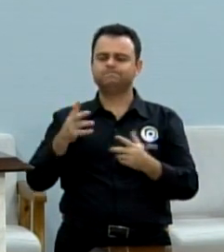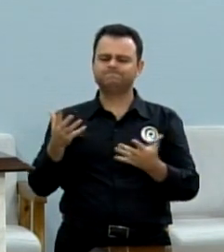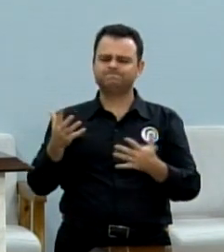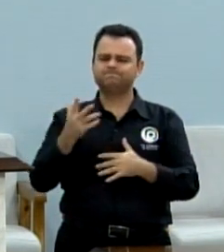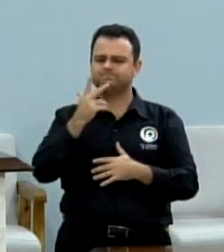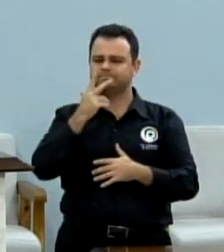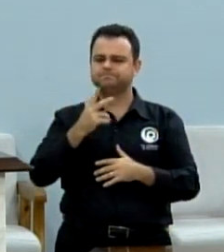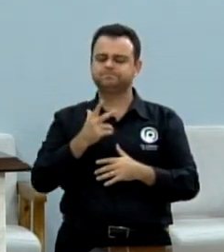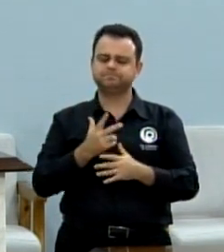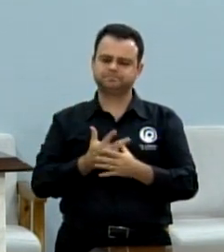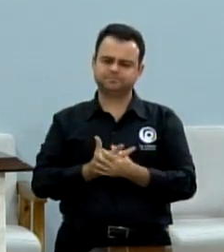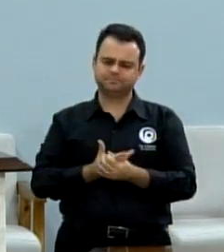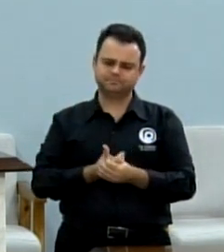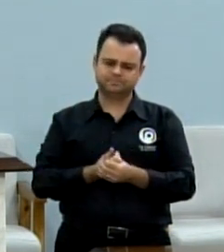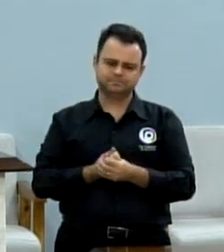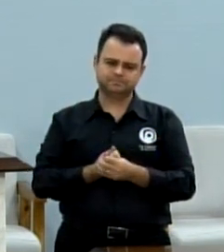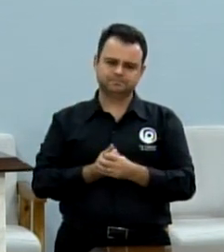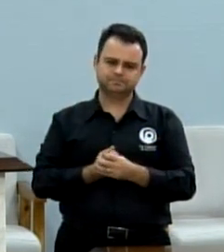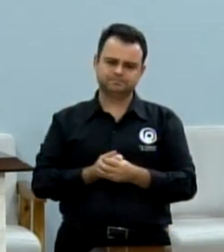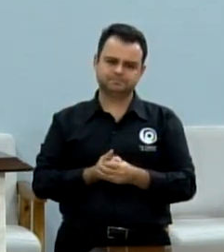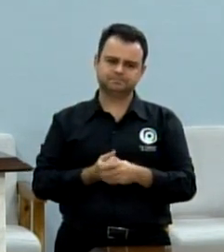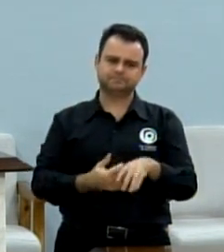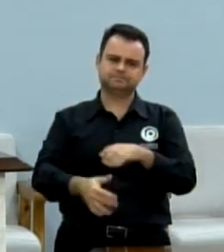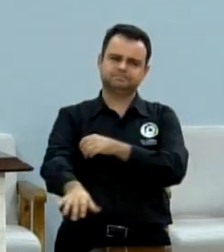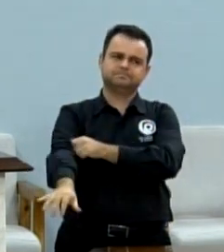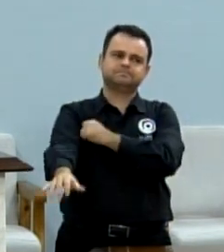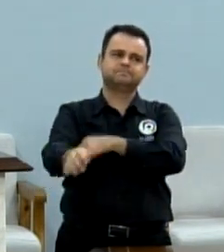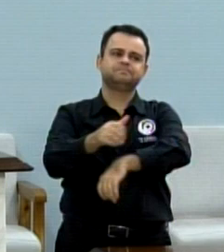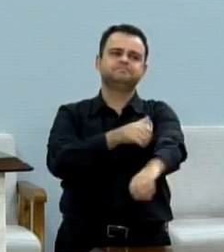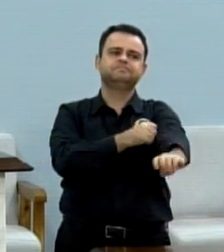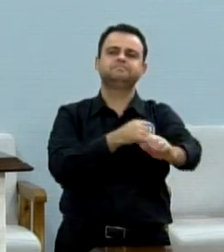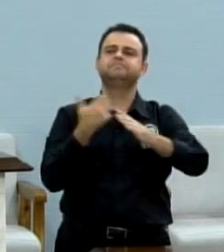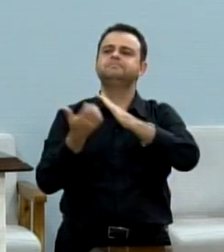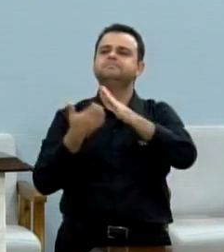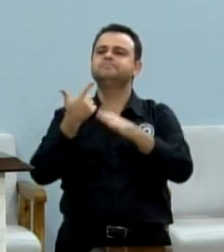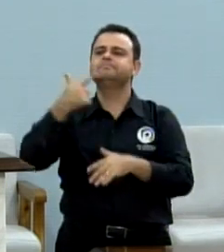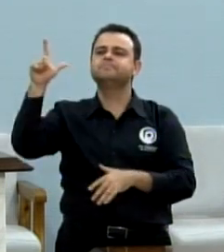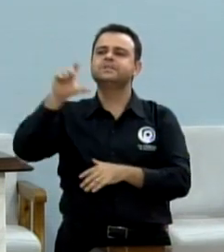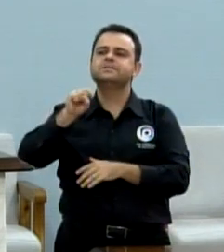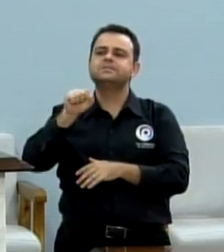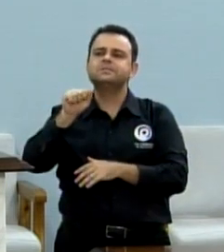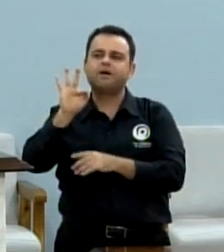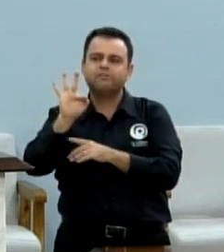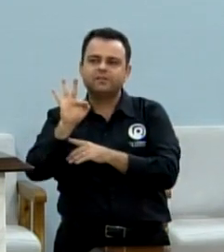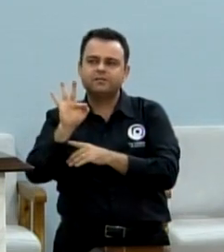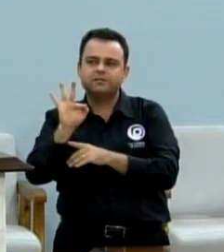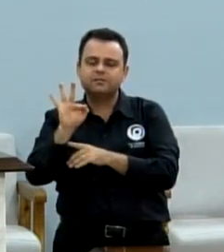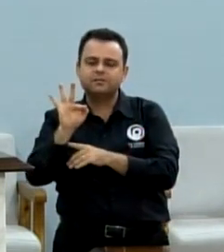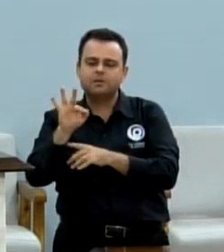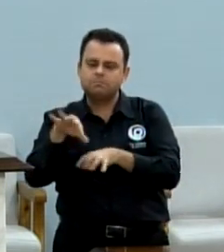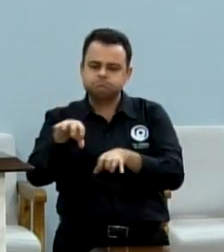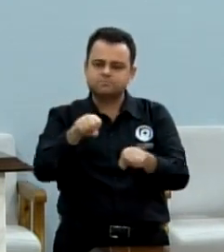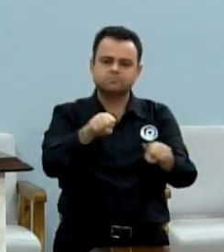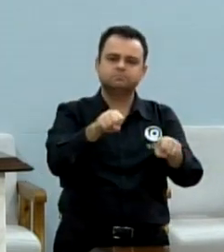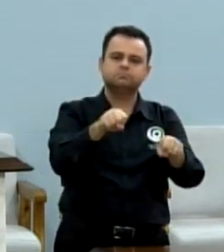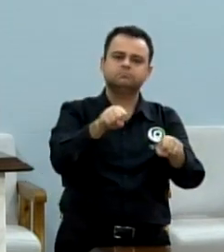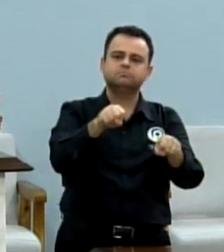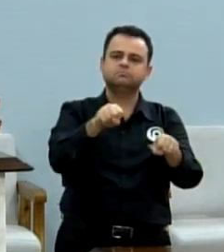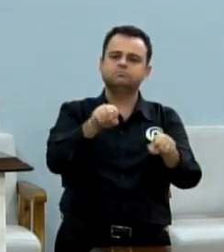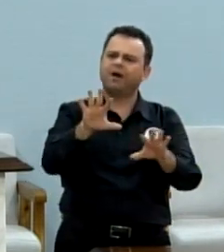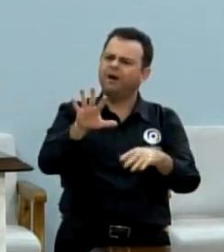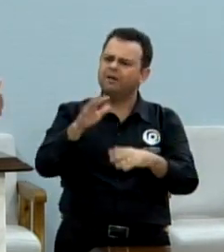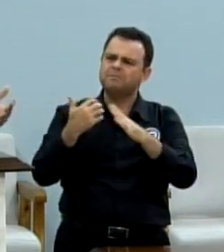O América está sendo negociado com uma empresa que tem uma semana de vida. Ou seja, estavam